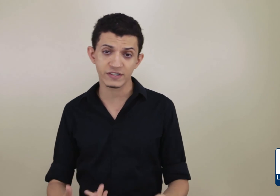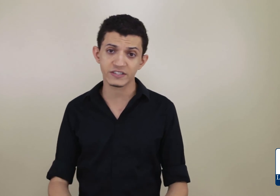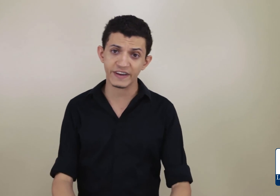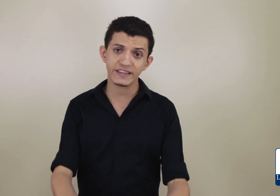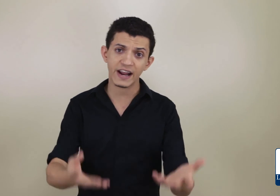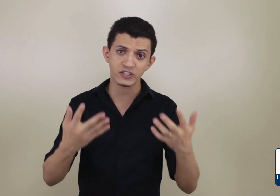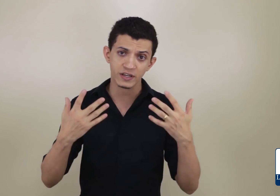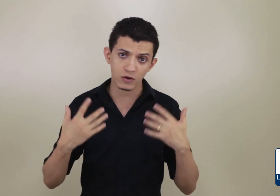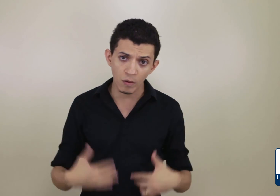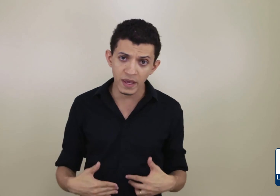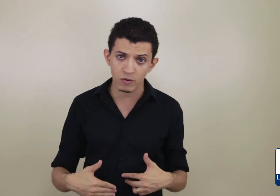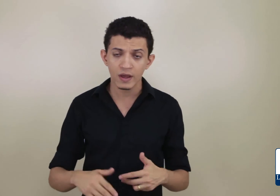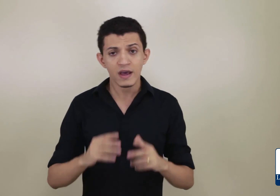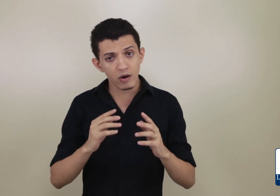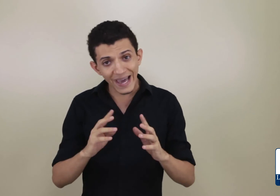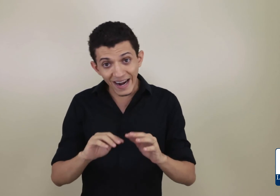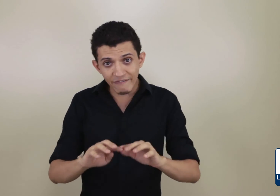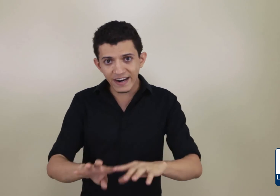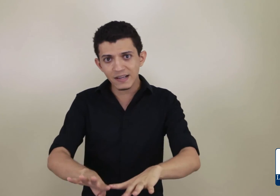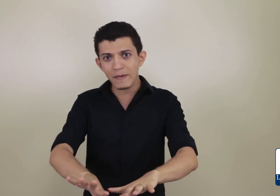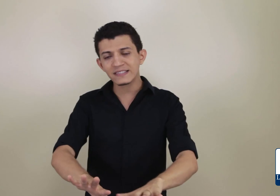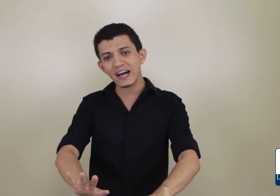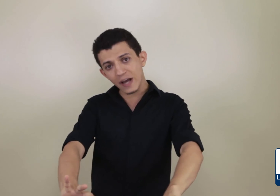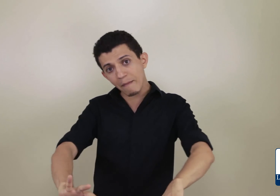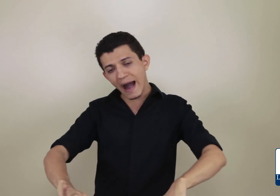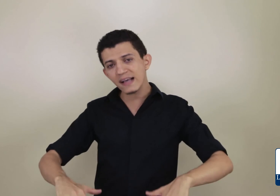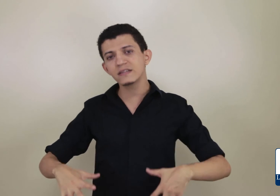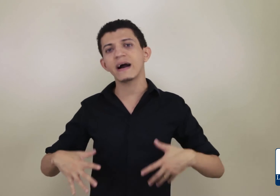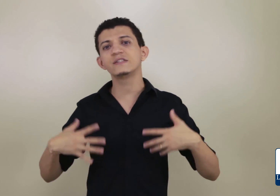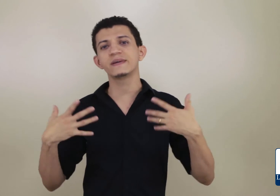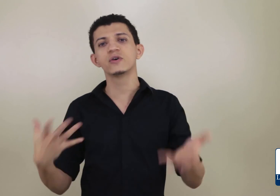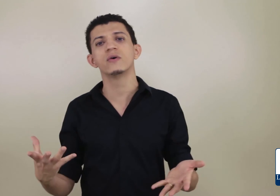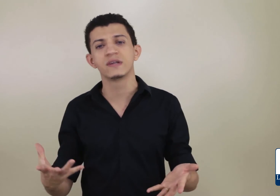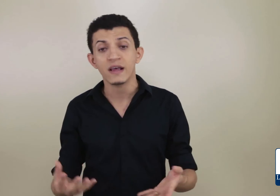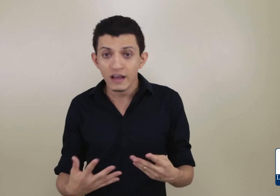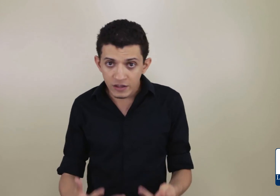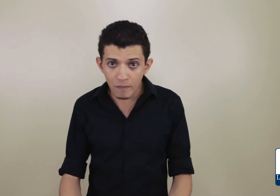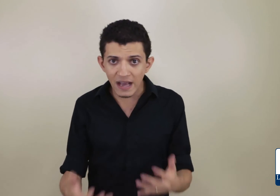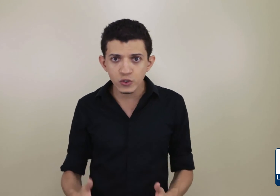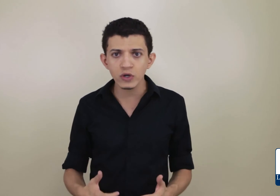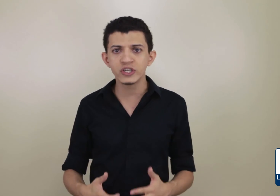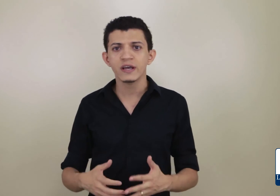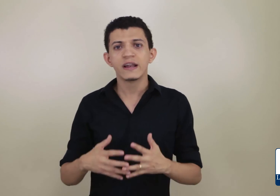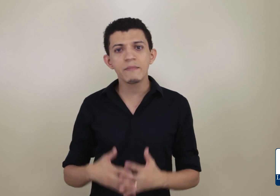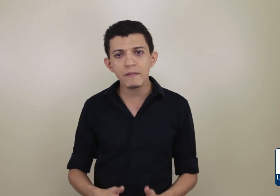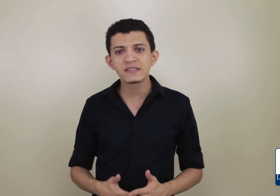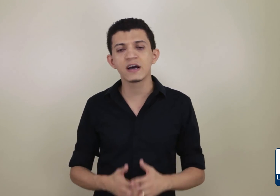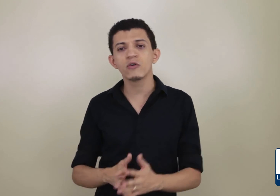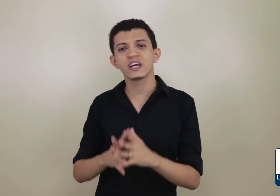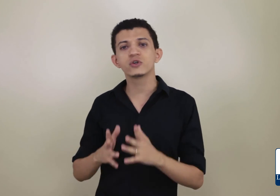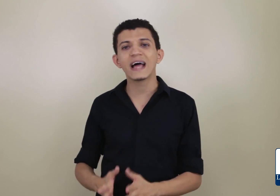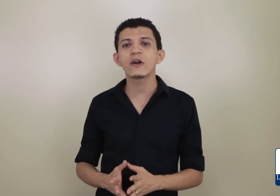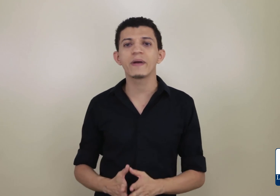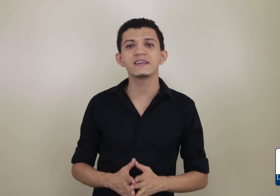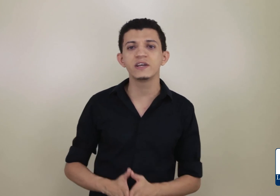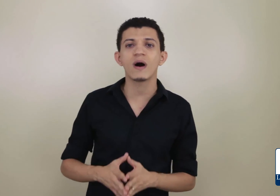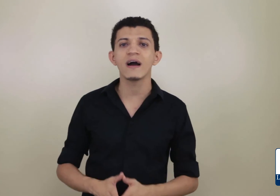você estiver interagindo aqui comigo. Eu quero levar essa mensagem a mais e mais pessoas. Então, me ajude na minha missão de ajudar o Brasil a